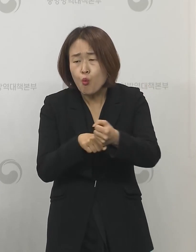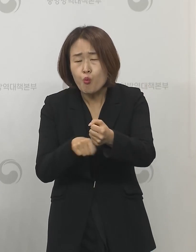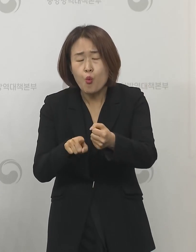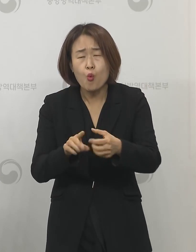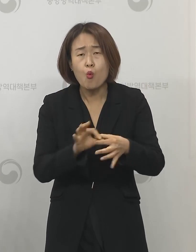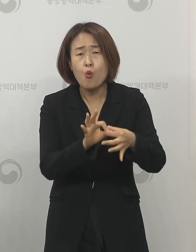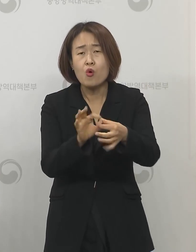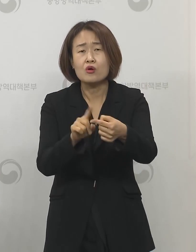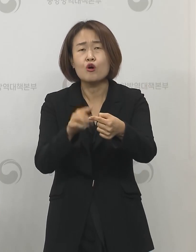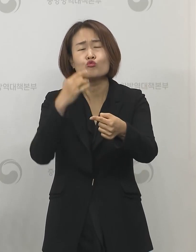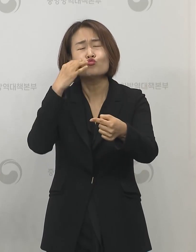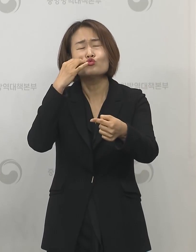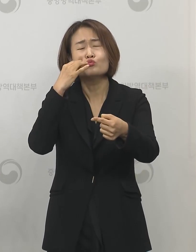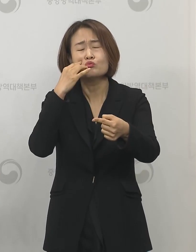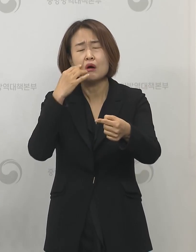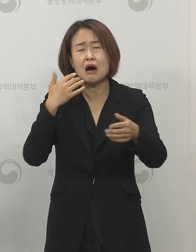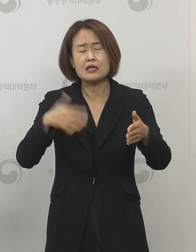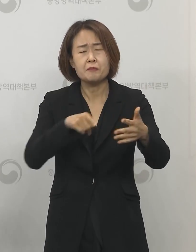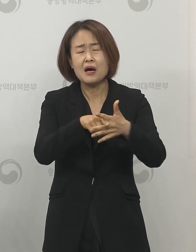질문 하나 주셨습니다